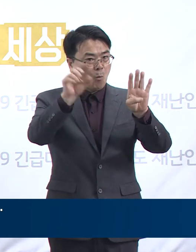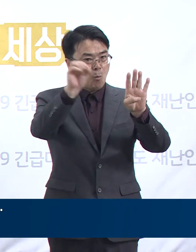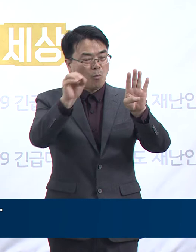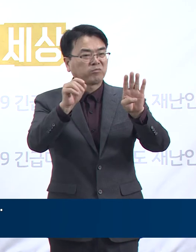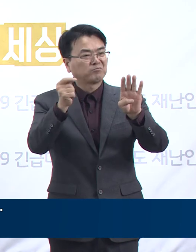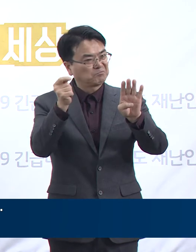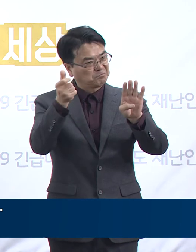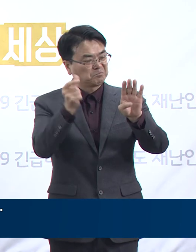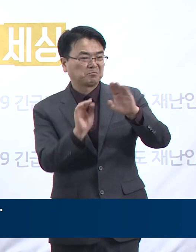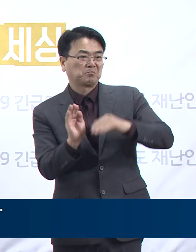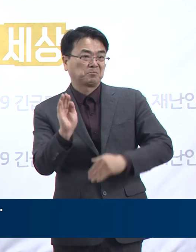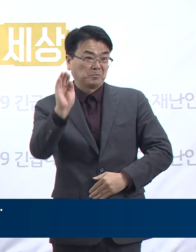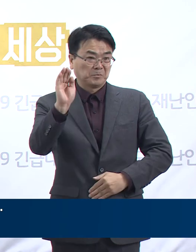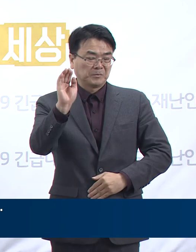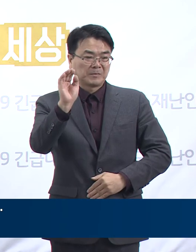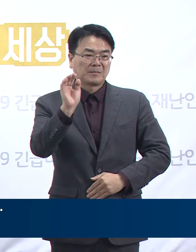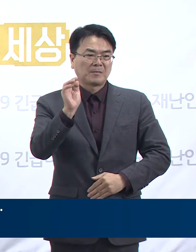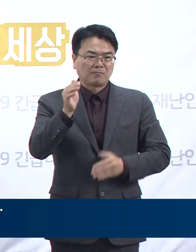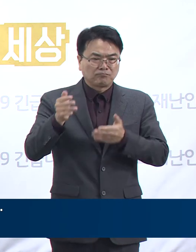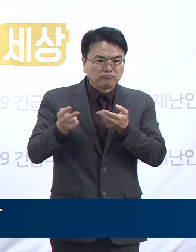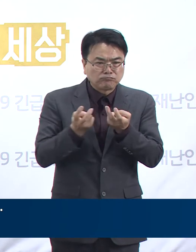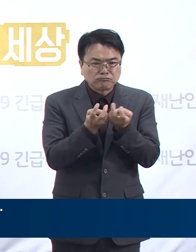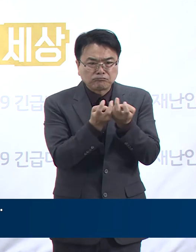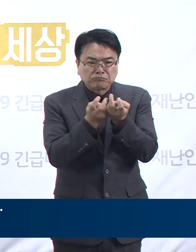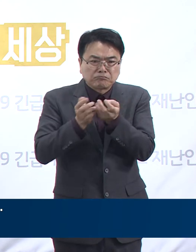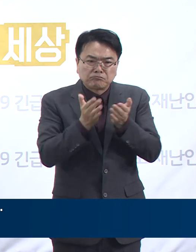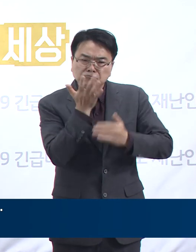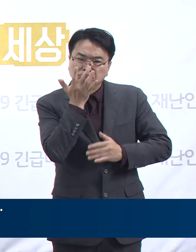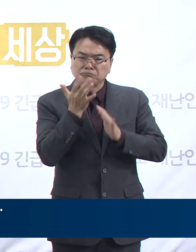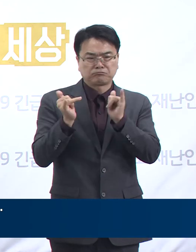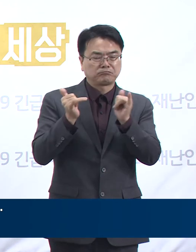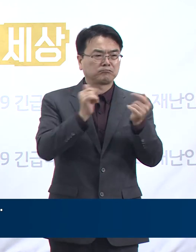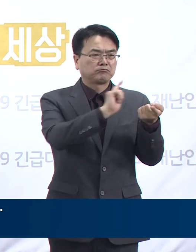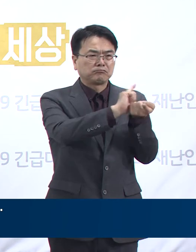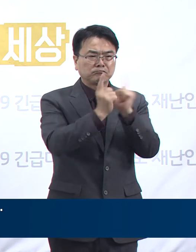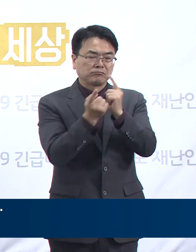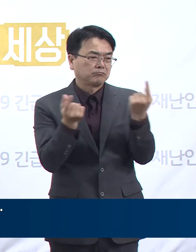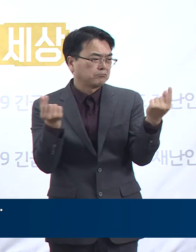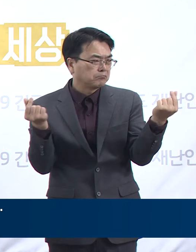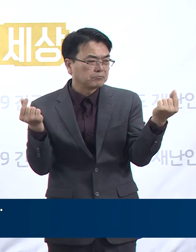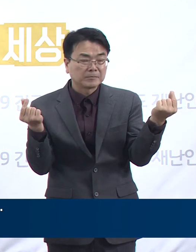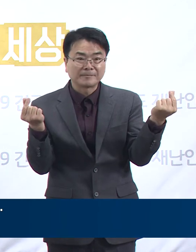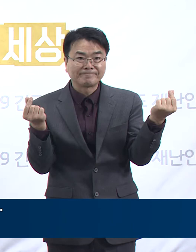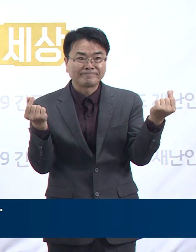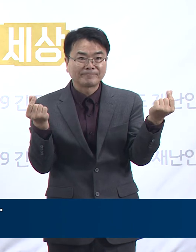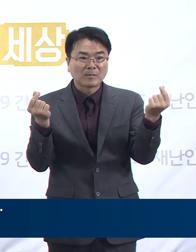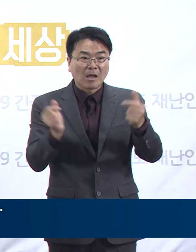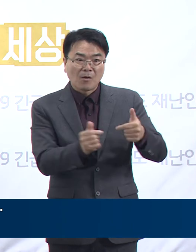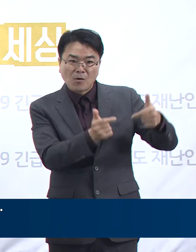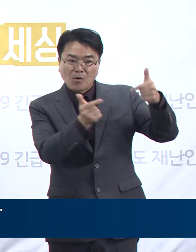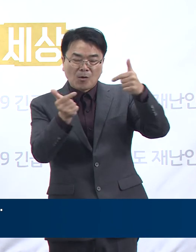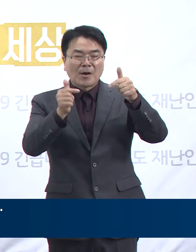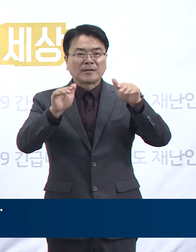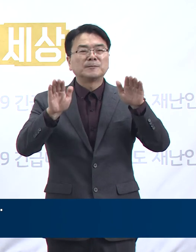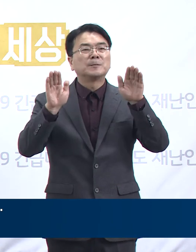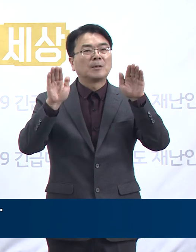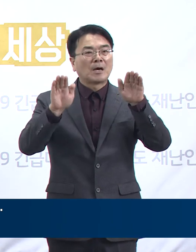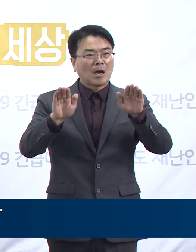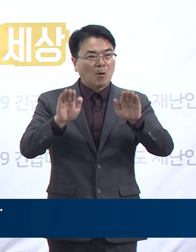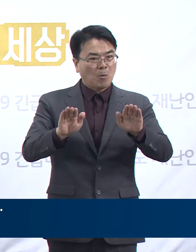증가했으며 감염 경로 불명 확진자 비율은 서로 비슷했습니다. 유행은 다행히 진정 흐름입니다.